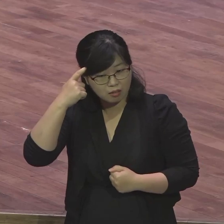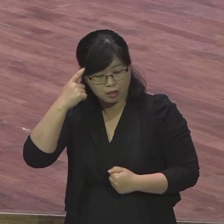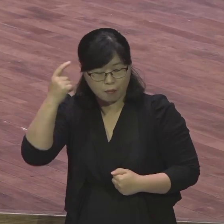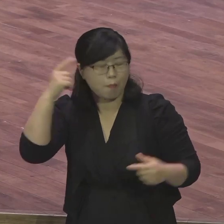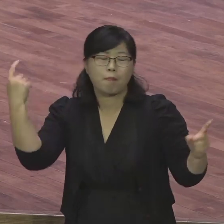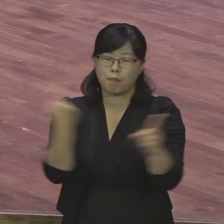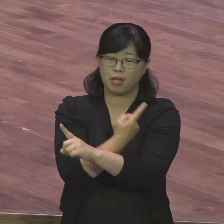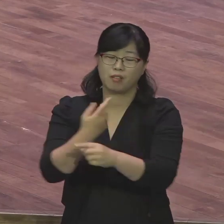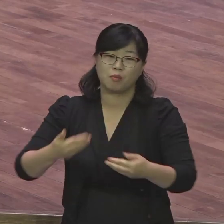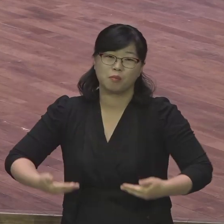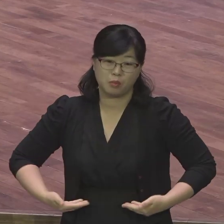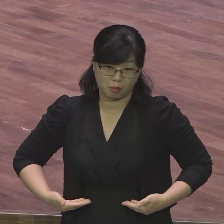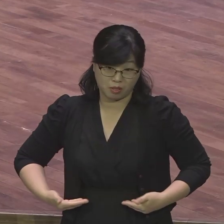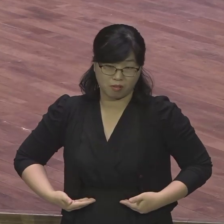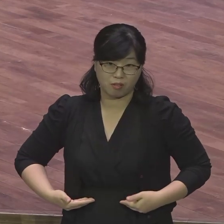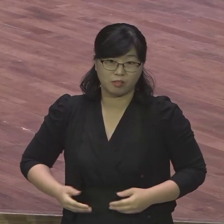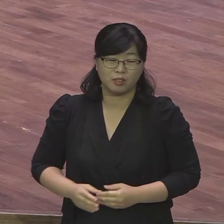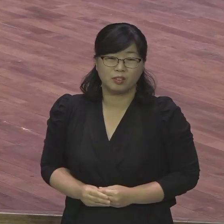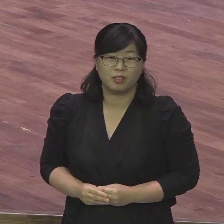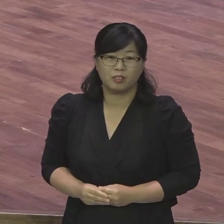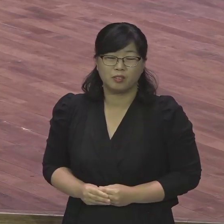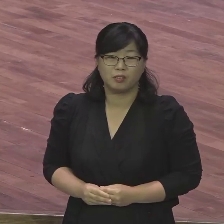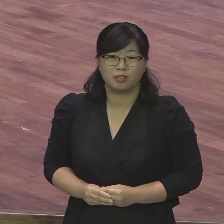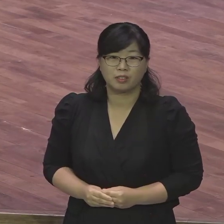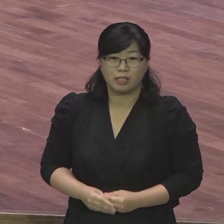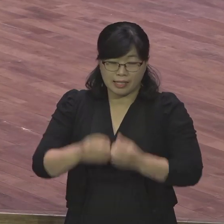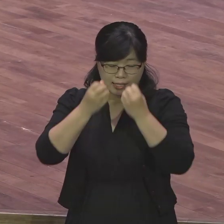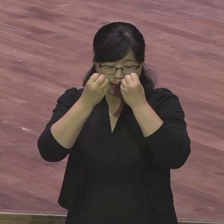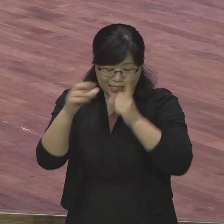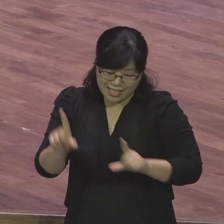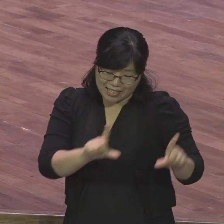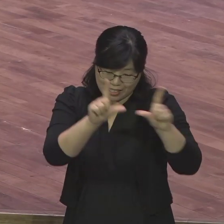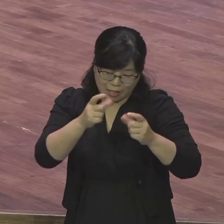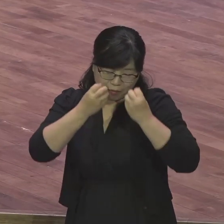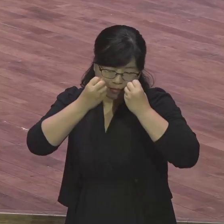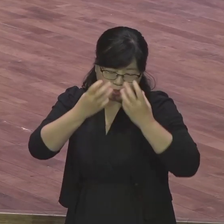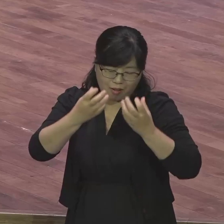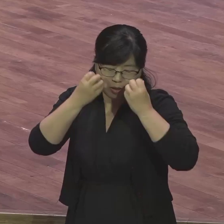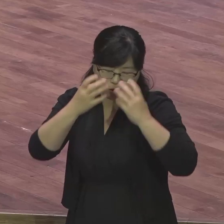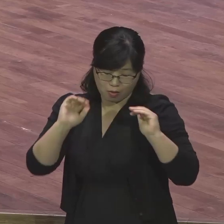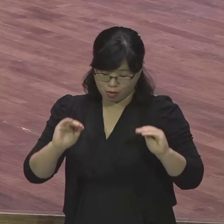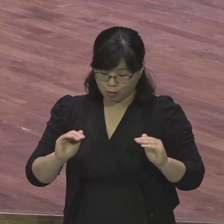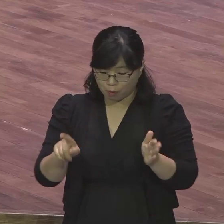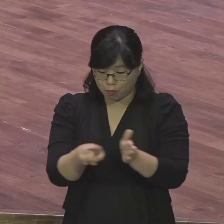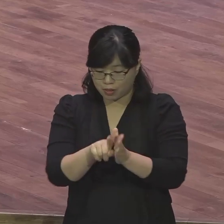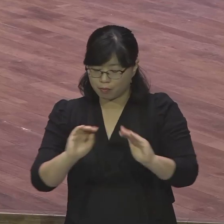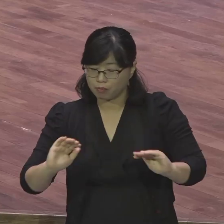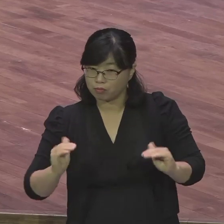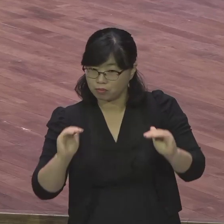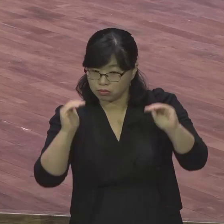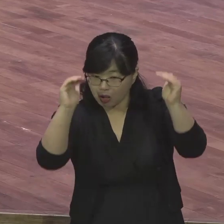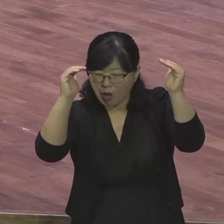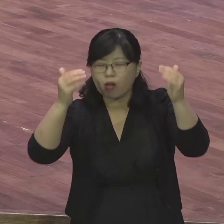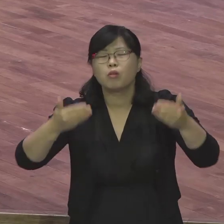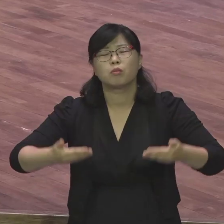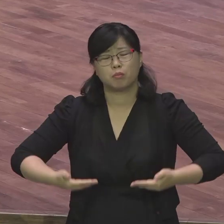그래서 여러분이 새로운 삶이 예배될 때마다 한 단계 한 단계 자꾸 그렇게 변화되기를 바랍니다.